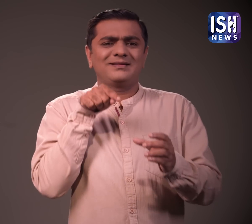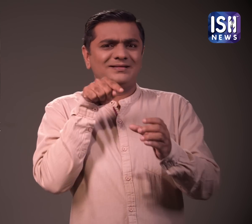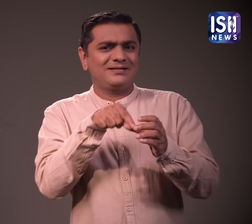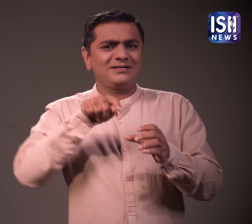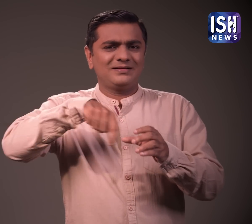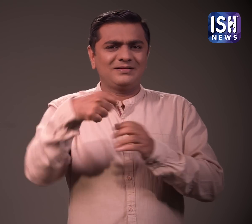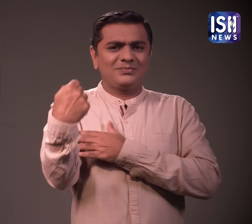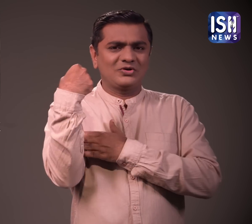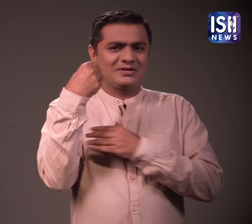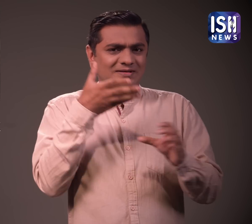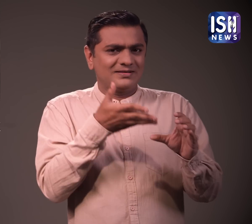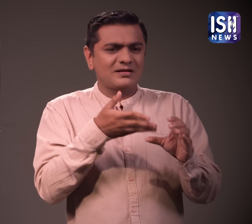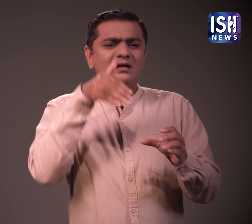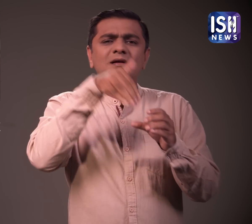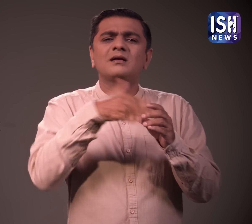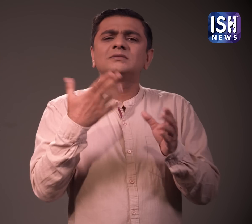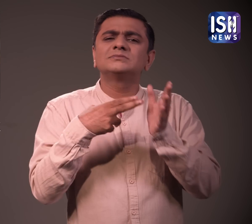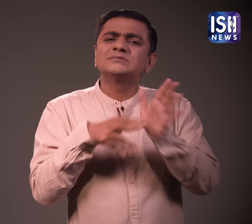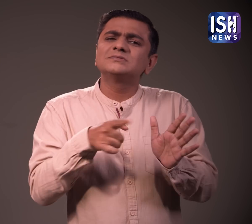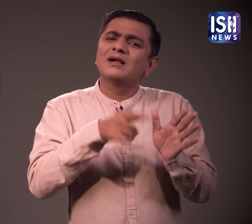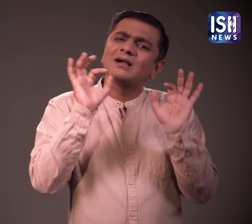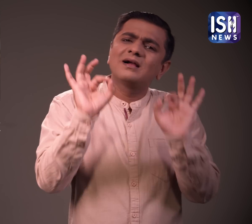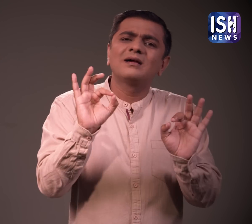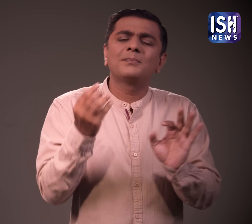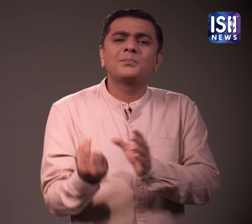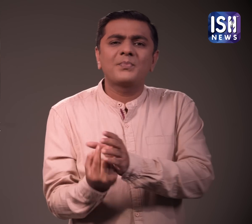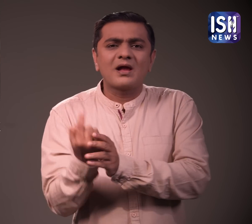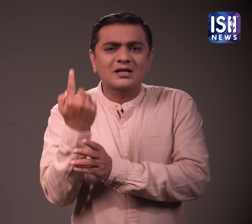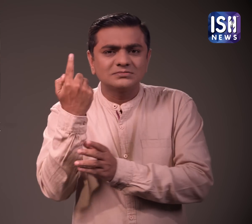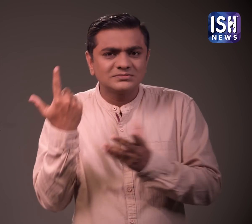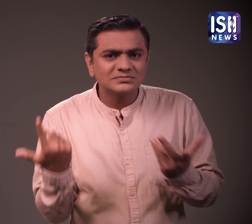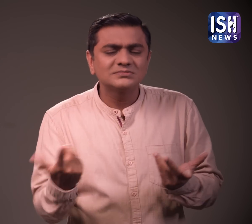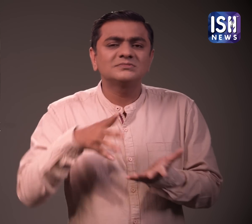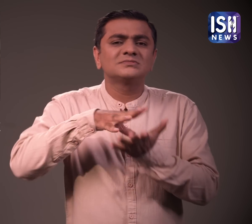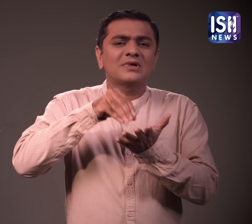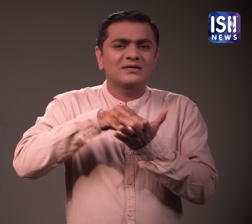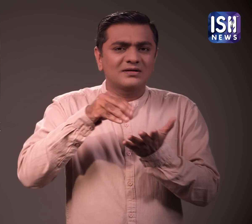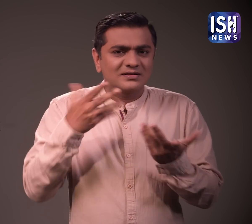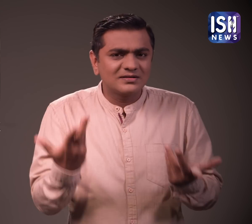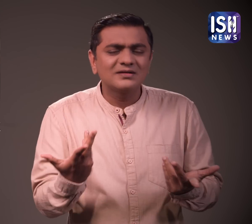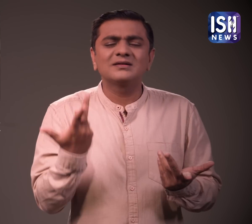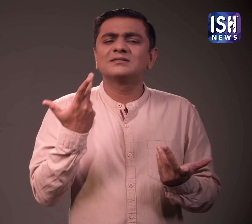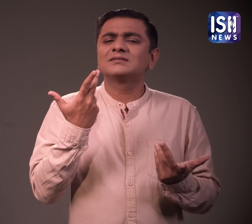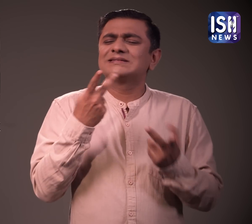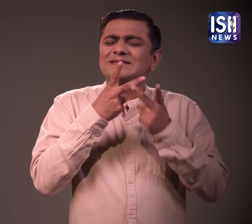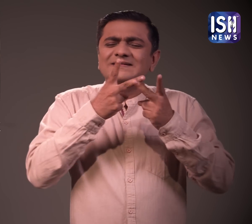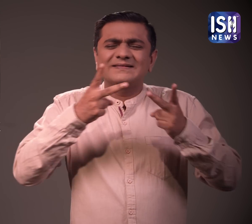प्रोटीन पाउडर, पौदो, चावल, अंडे या दूद जैसी